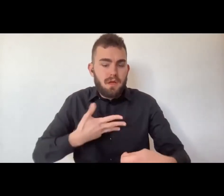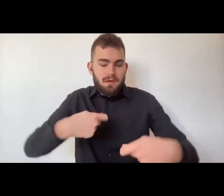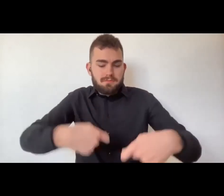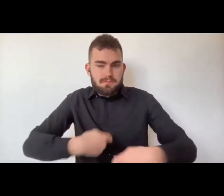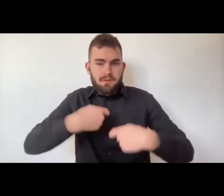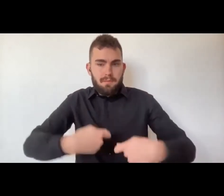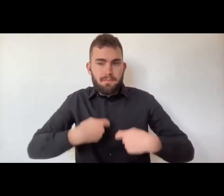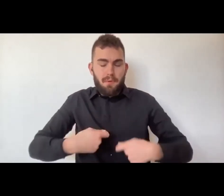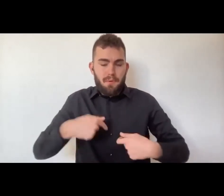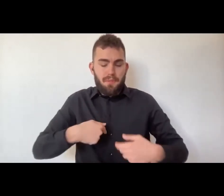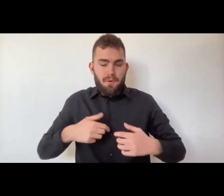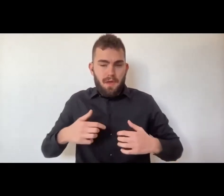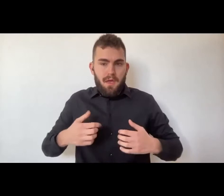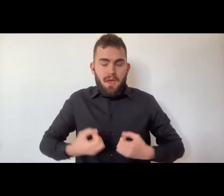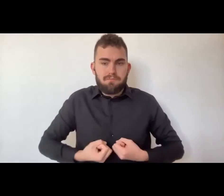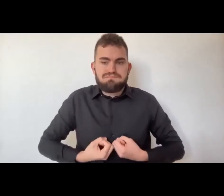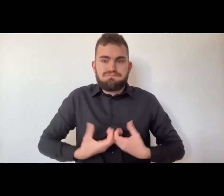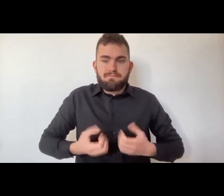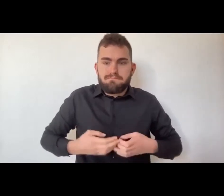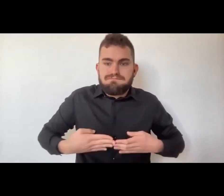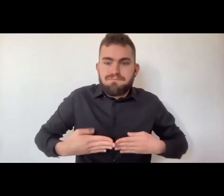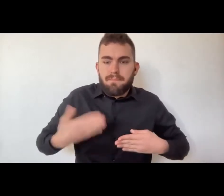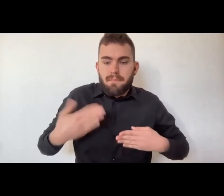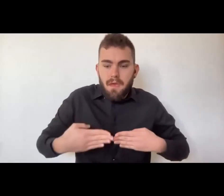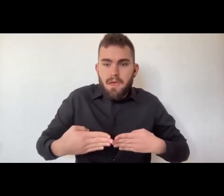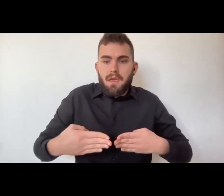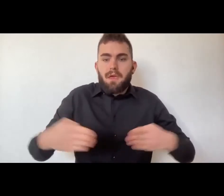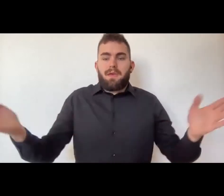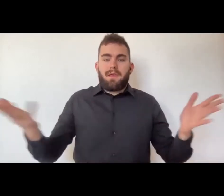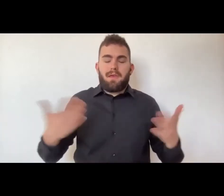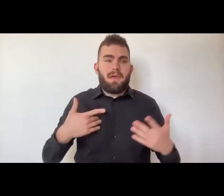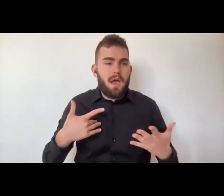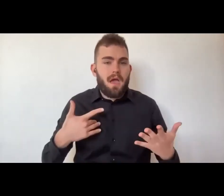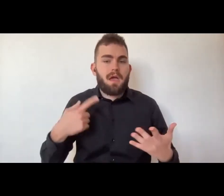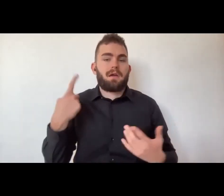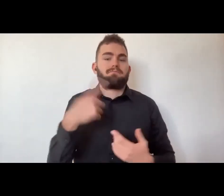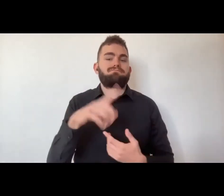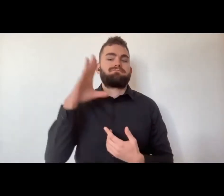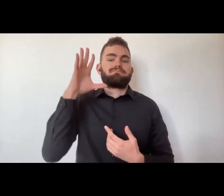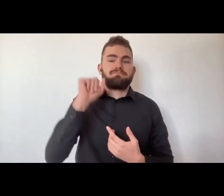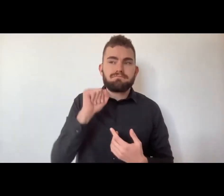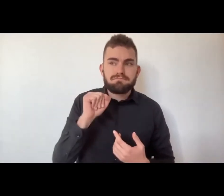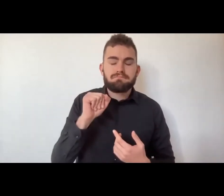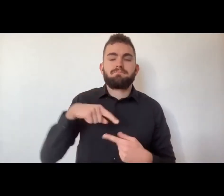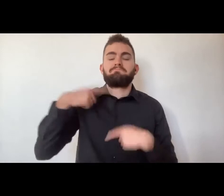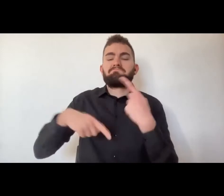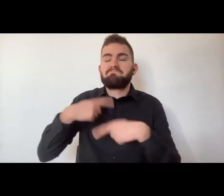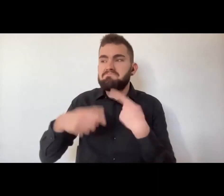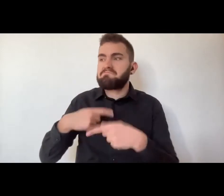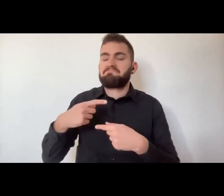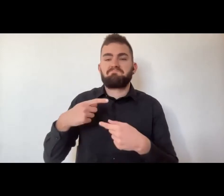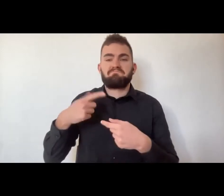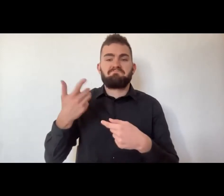teatro. Gli stimoli continui che ho vissuto hanno dato la possibilità a quest'arte, che rimaneva chiusa in me,